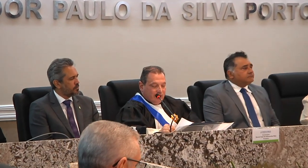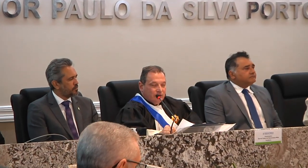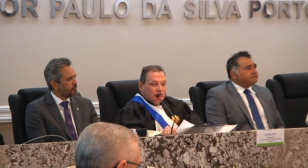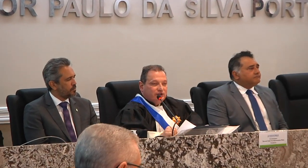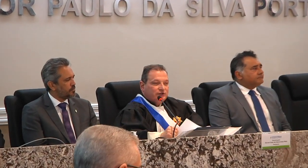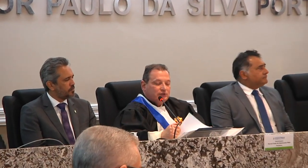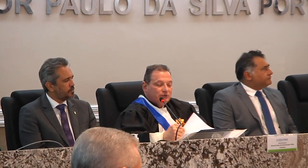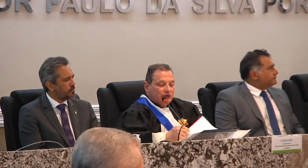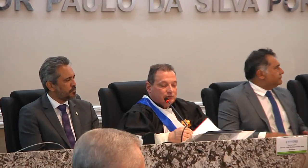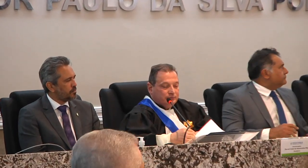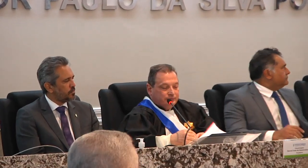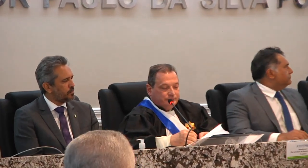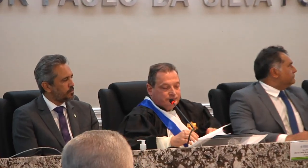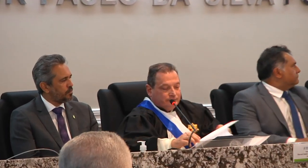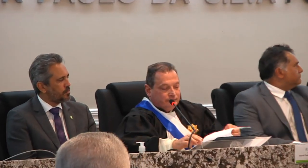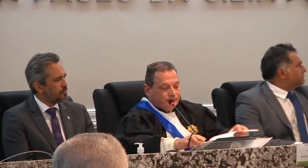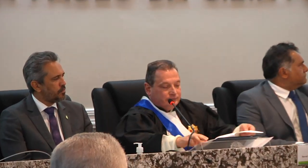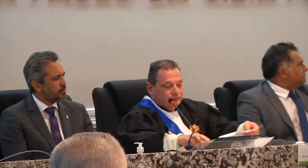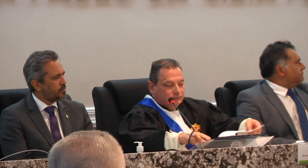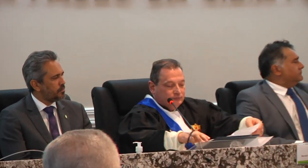do trabalho deste tribunal.